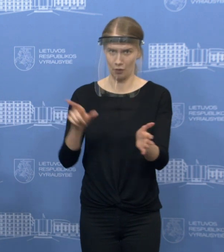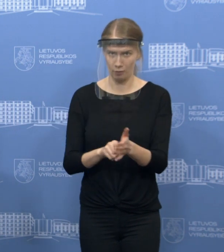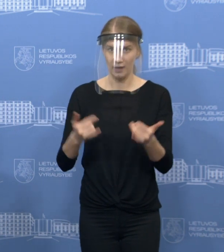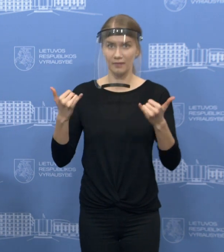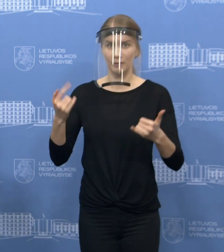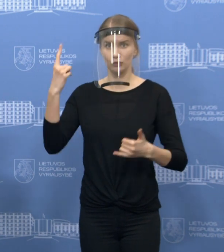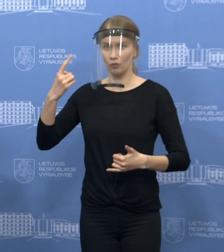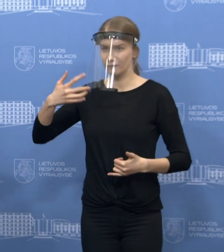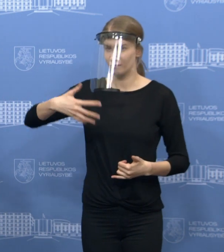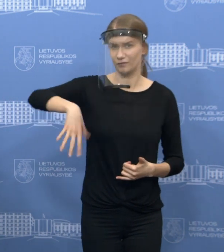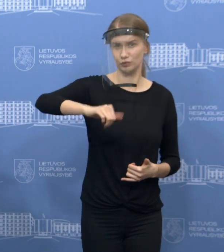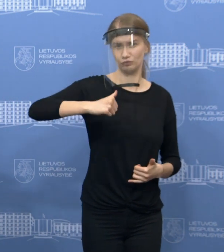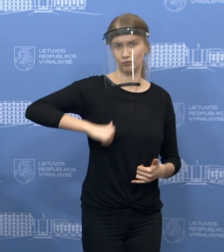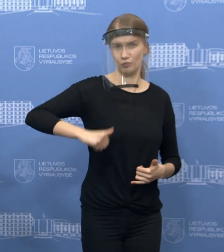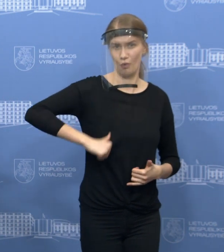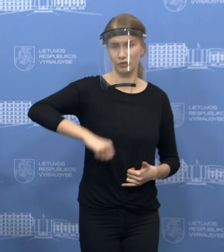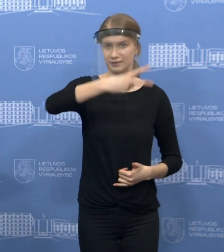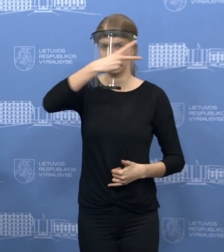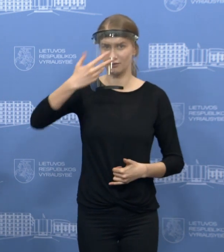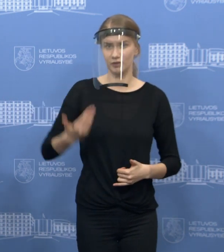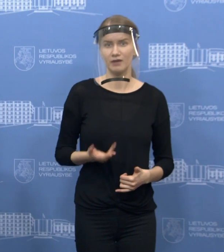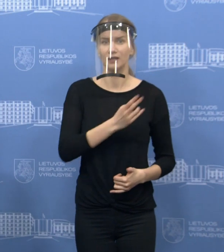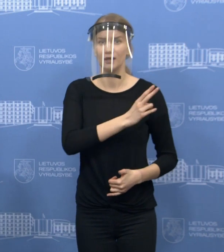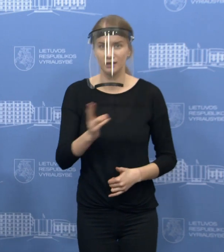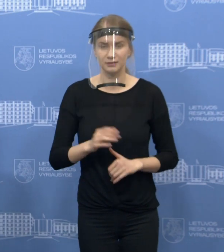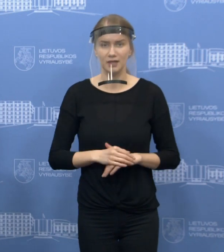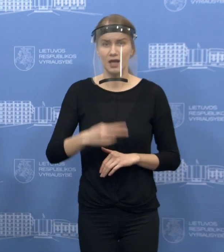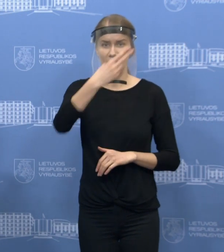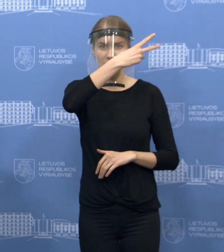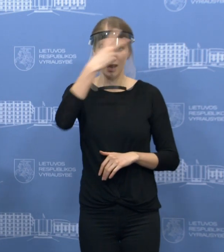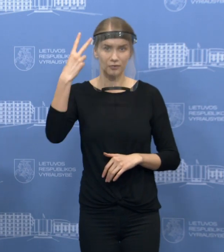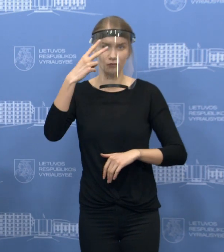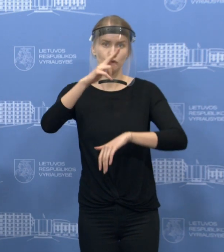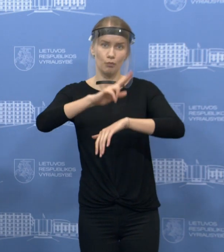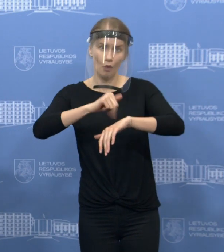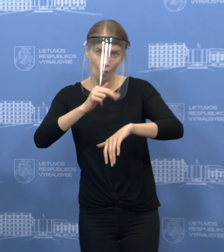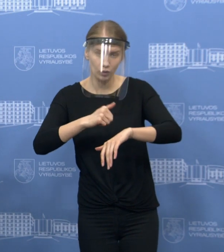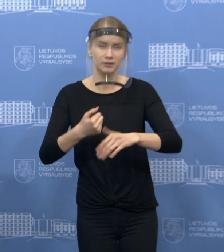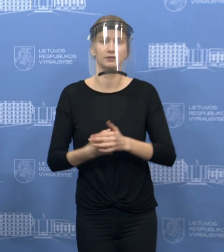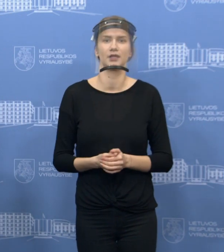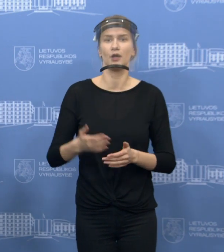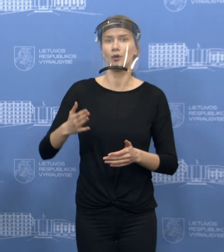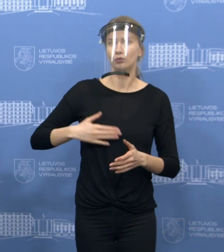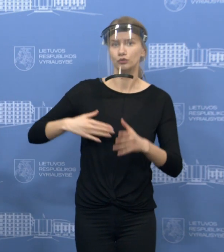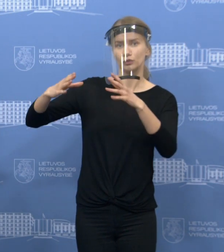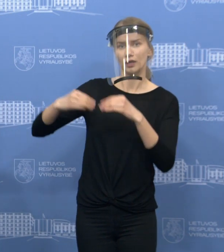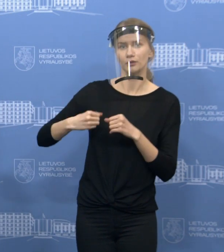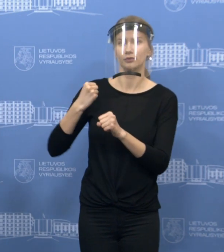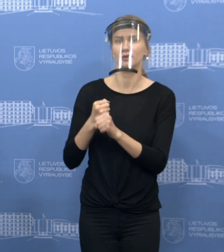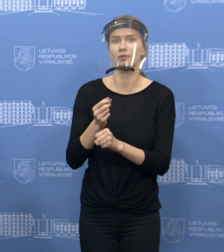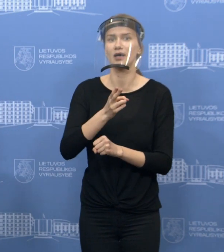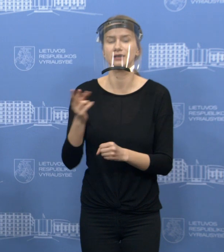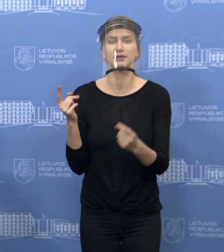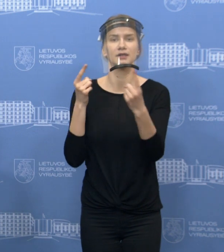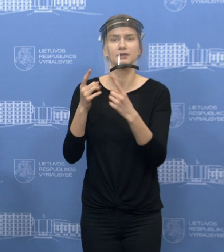kartą noriu kreiptis visus Lietuvos gyventojus, patikindamas, kad Lietuvos policijos ir kitų mūsų partnerių, kurie dirbs kartu su